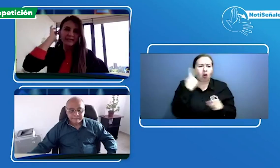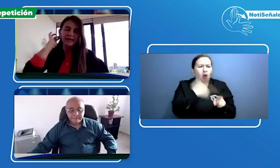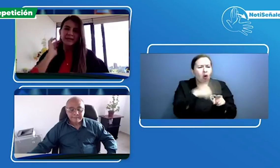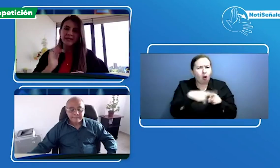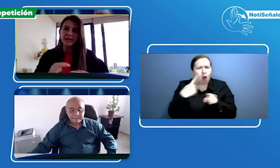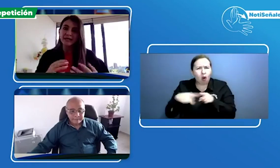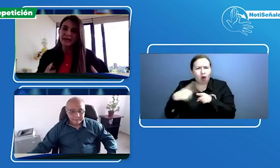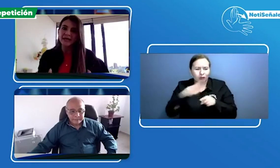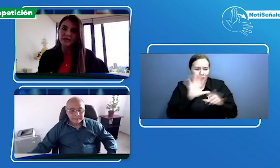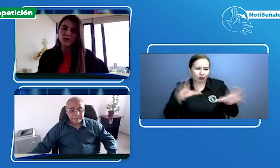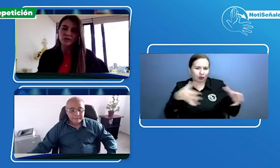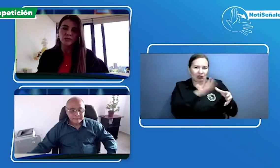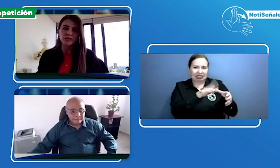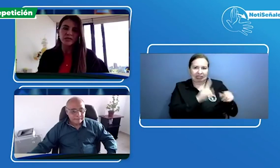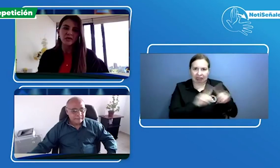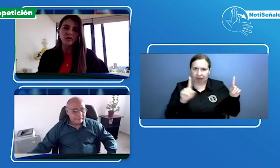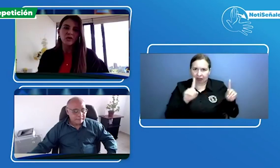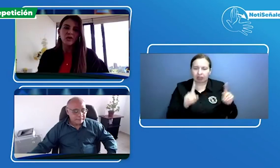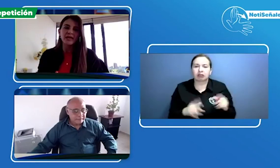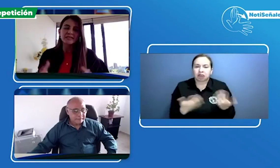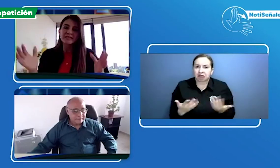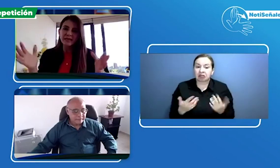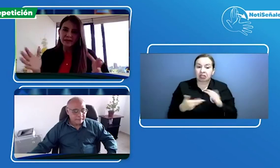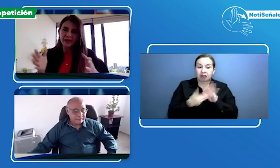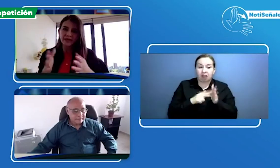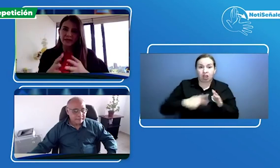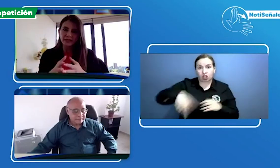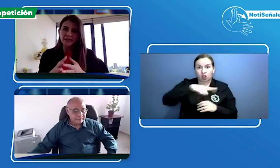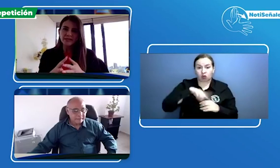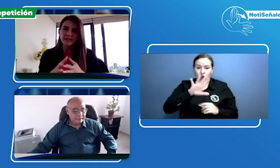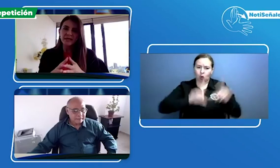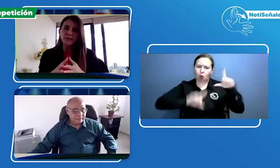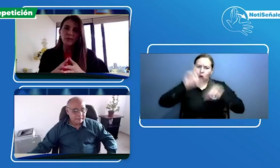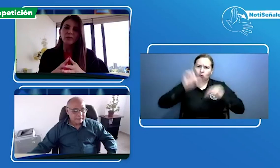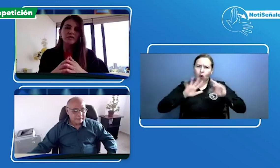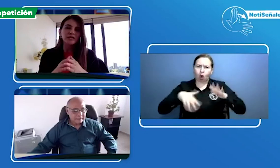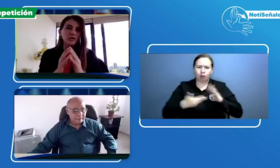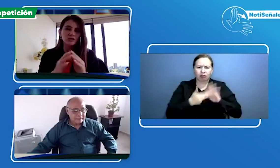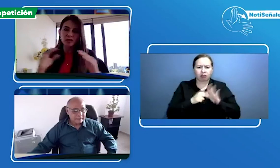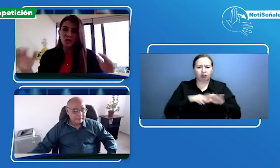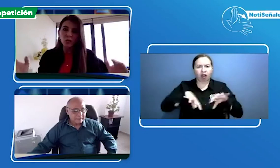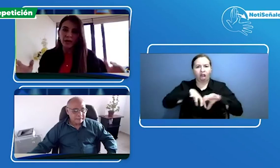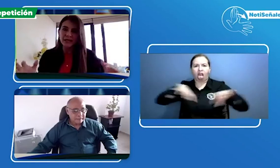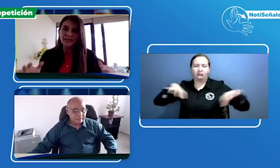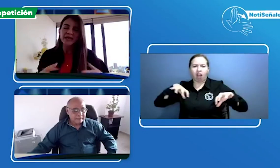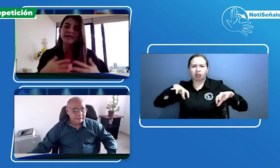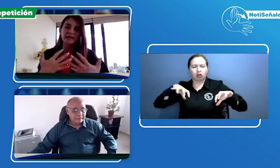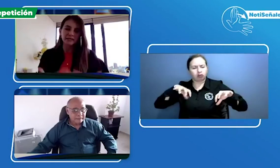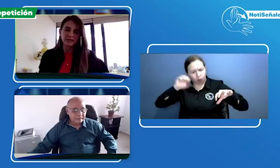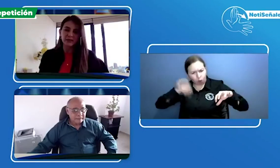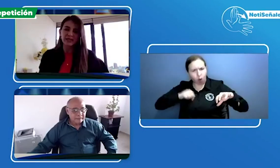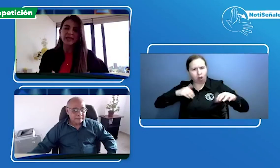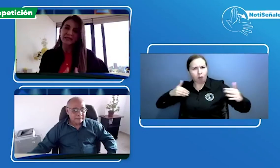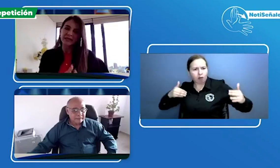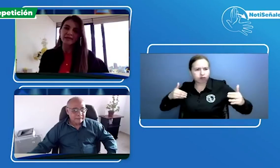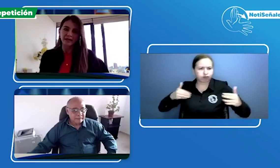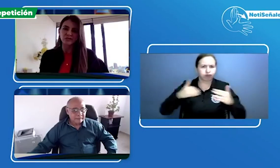idea es generar en ColSubsidio ese cierre de brechas y podamos ser todos iguales en accesibilidad y en derechos.